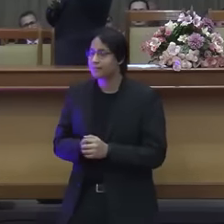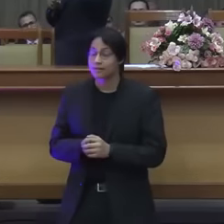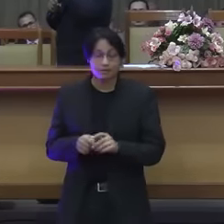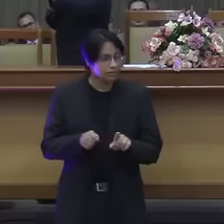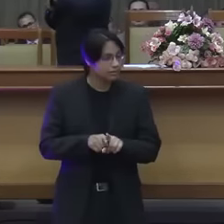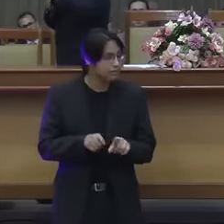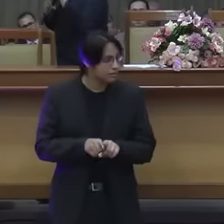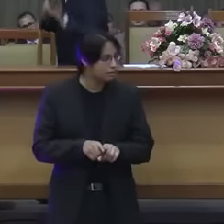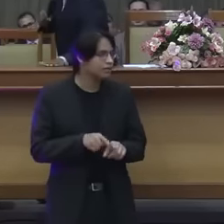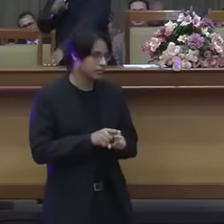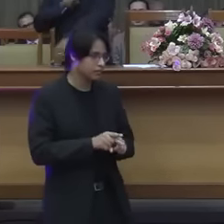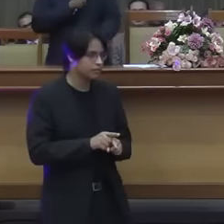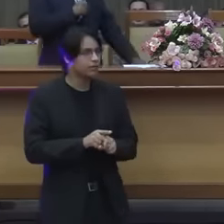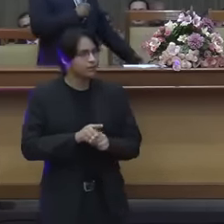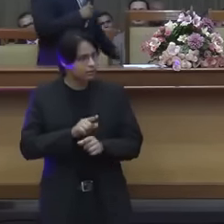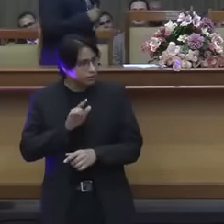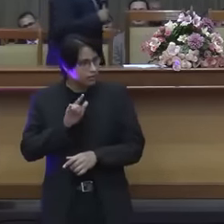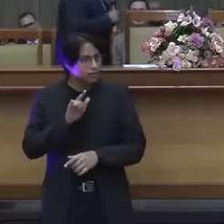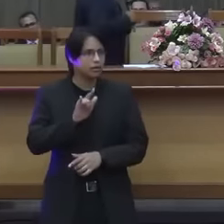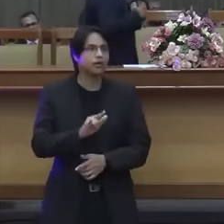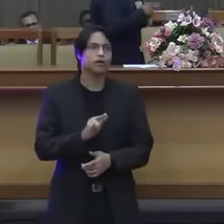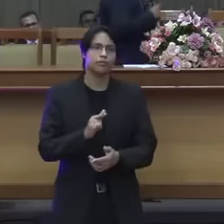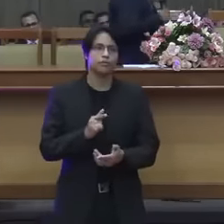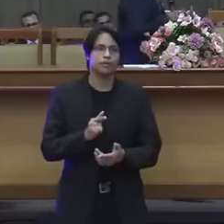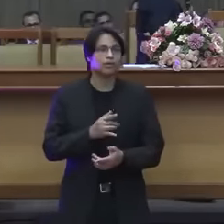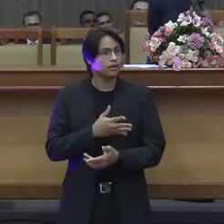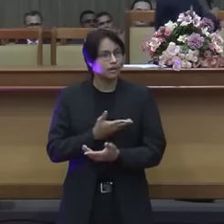como a ti pronto acabou